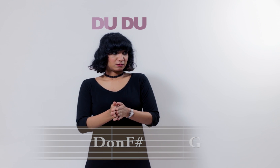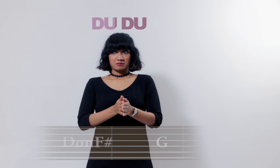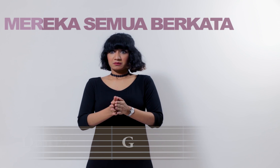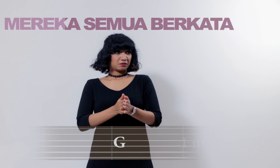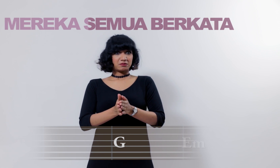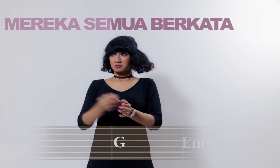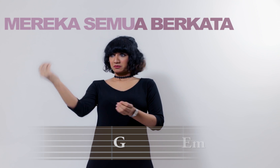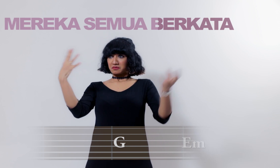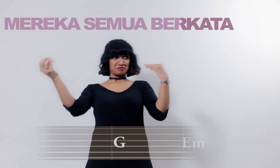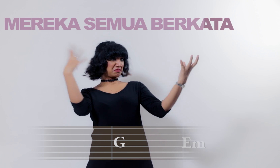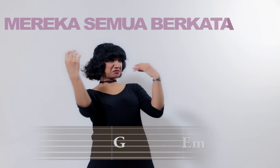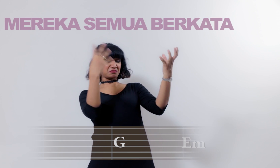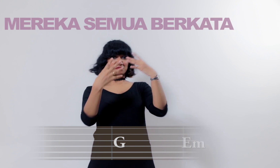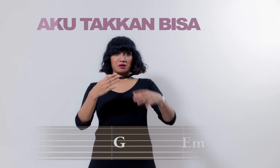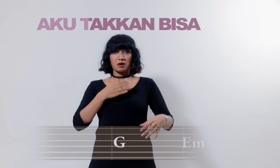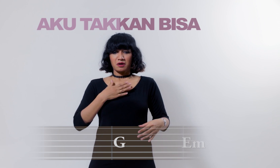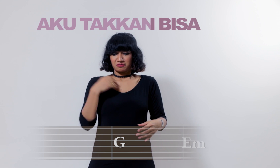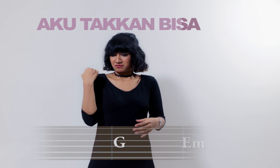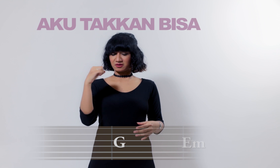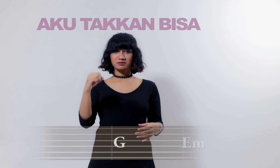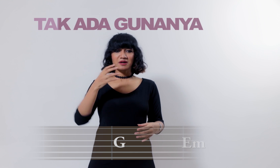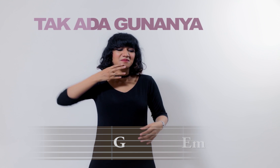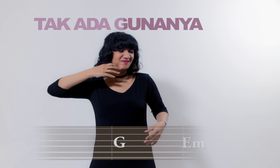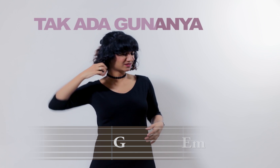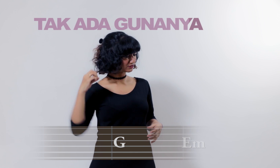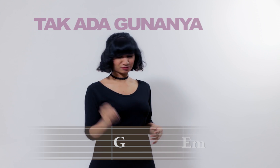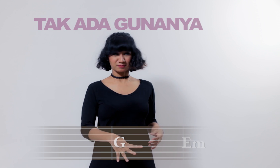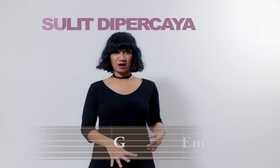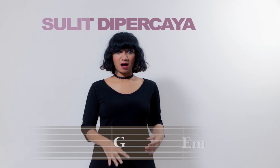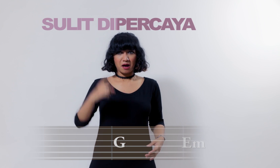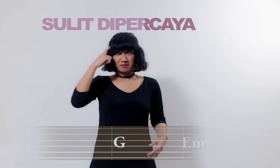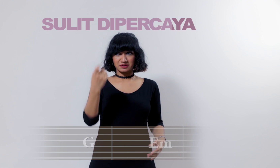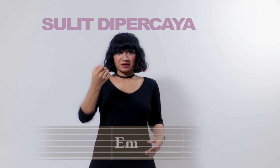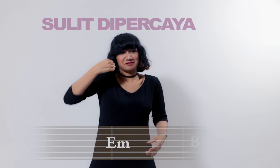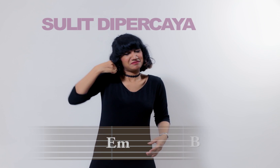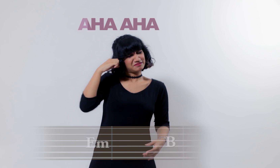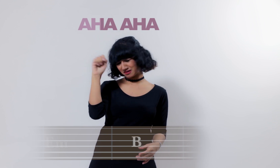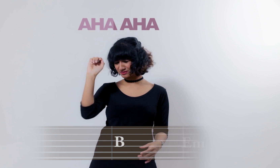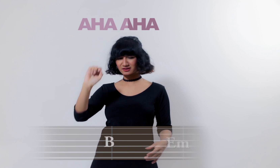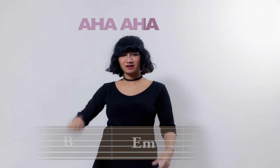Mereka semua berkata Aku takkan bisa Tak ada gunanya Tak Sulit dipercaya Mereka